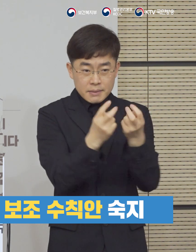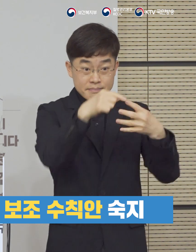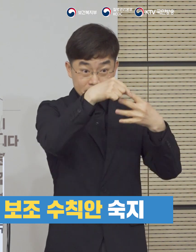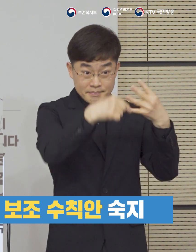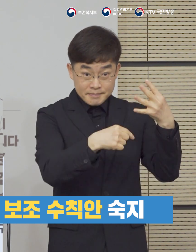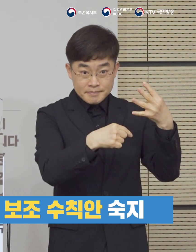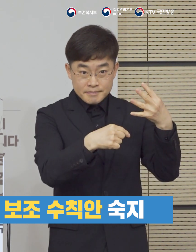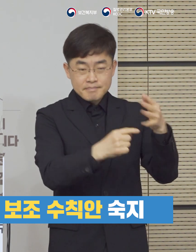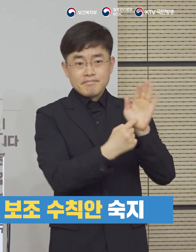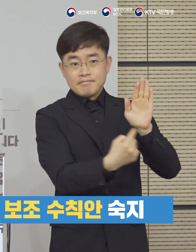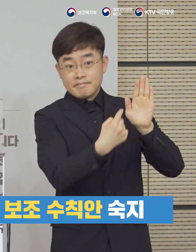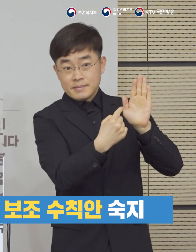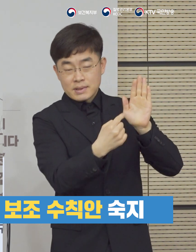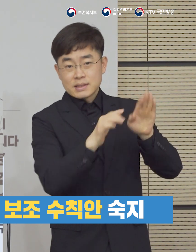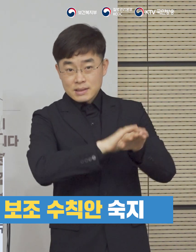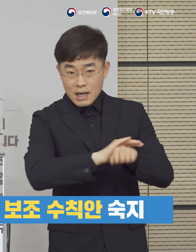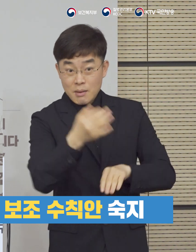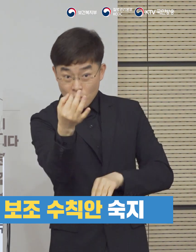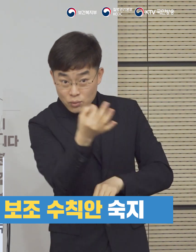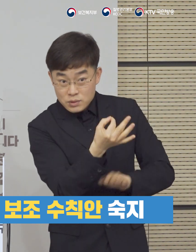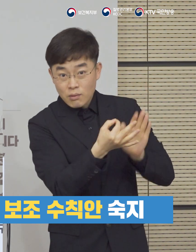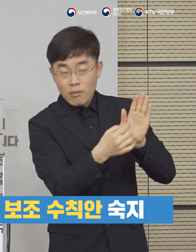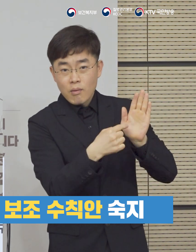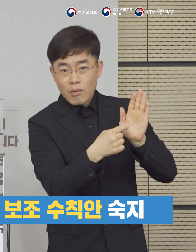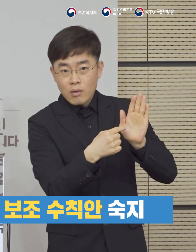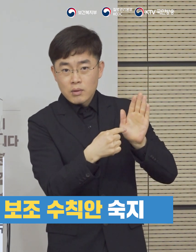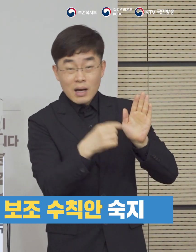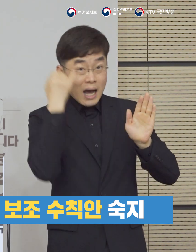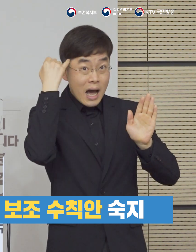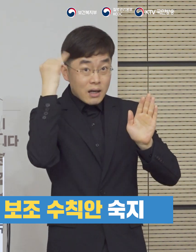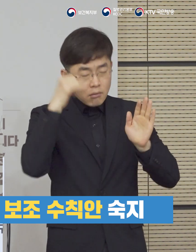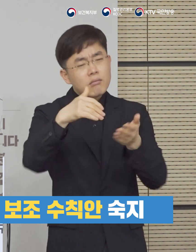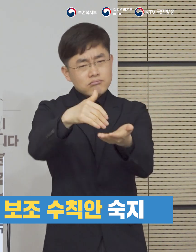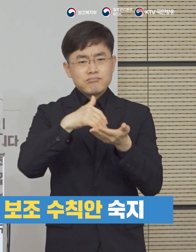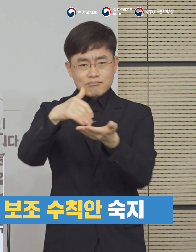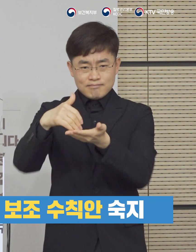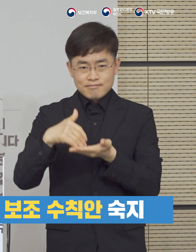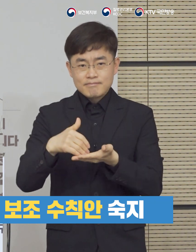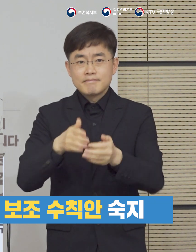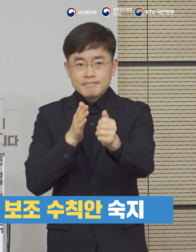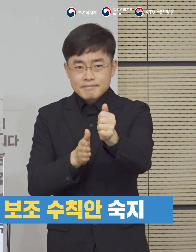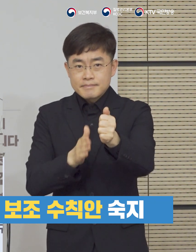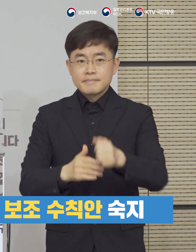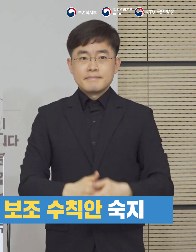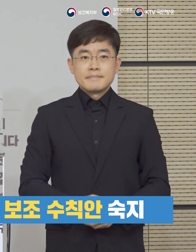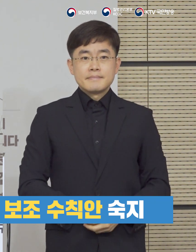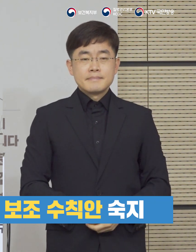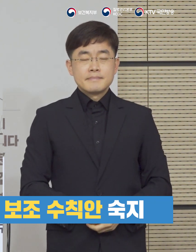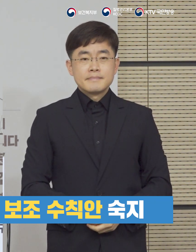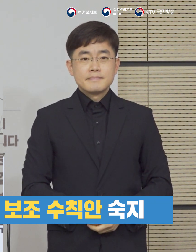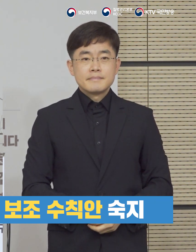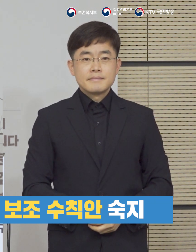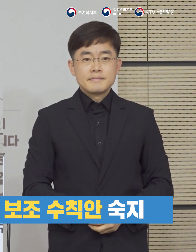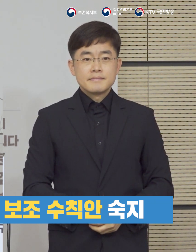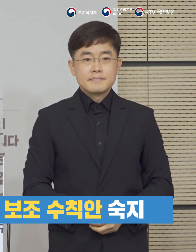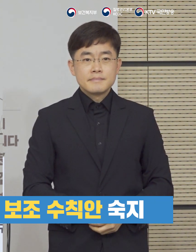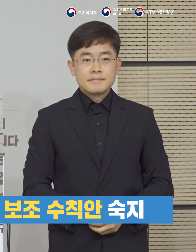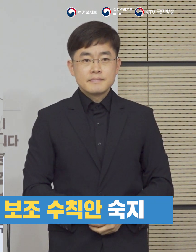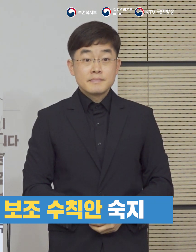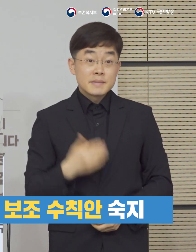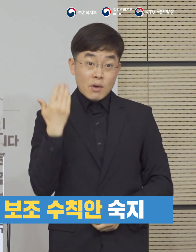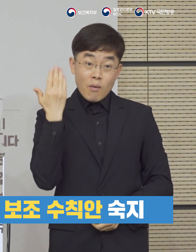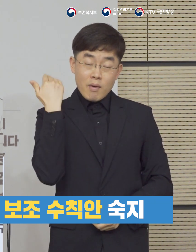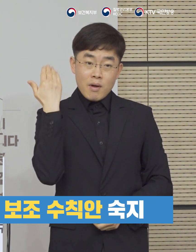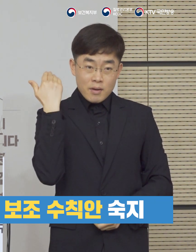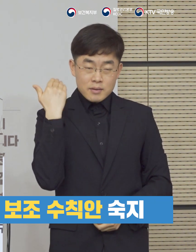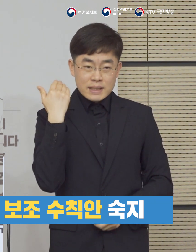세부지침 초안에 관심을 가지시고 좋은 의견을 제안해 주시기 부탁드립니다. 아울러